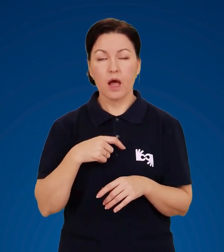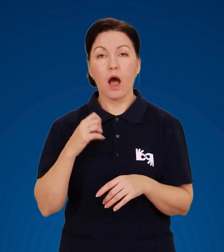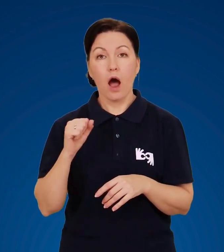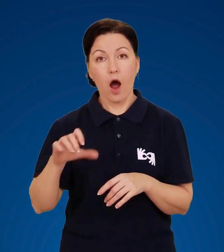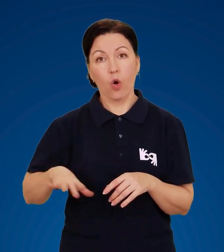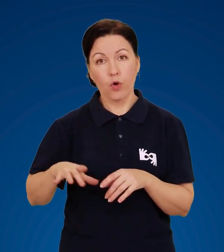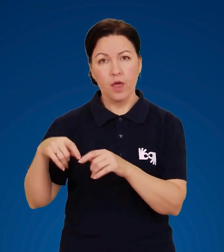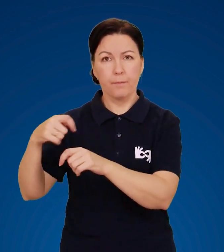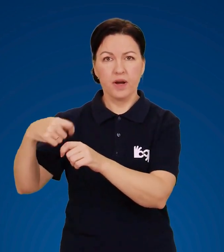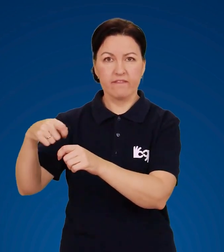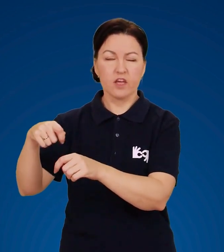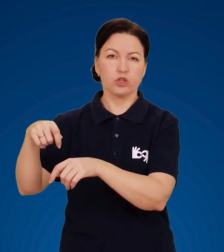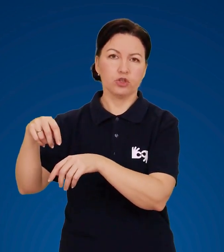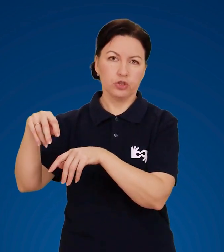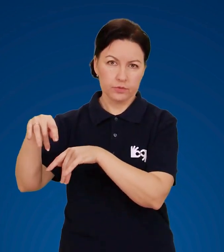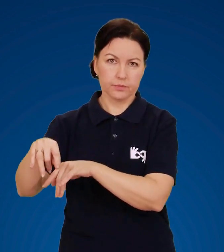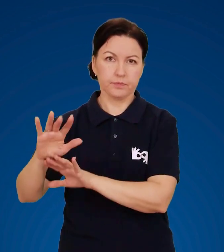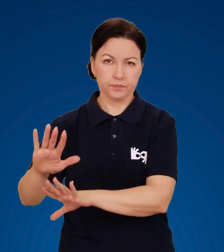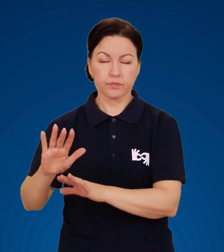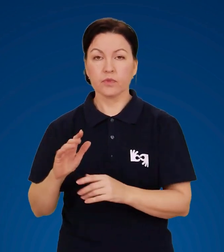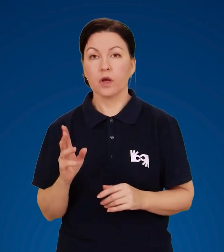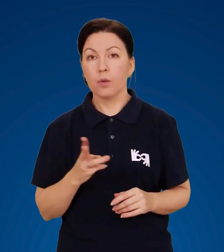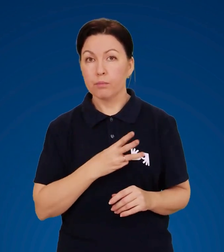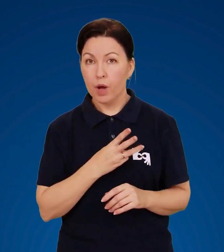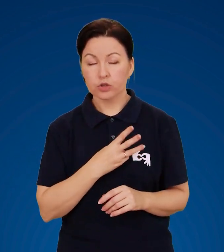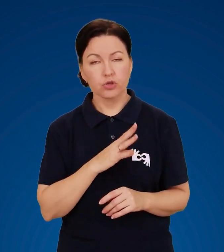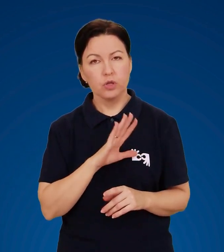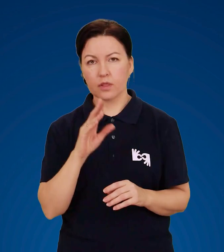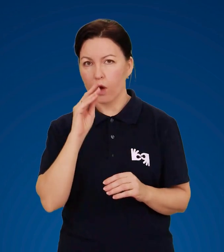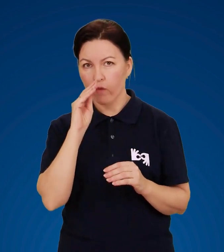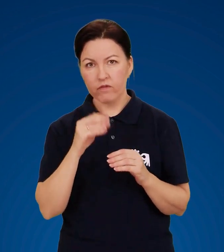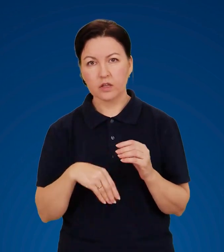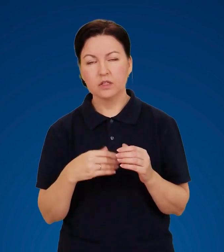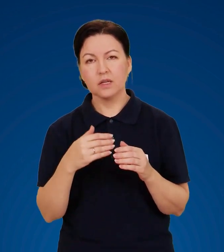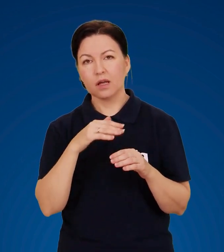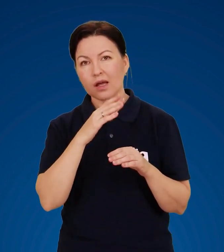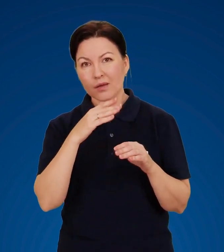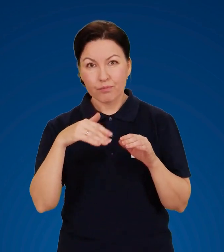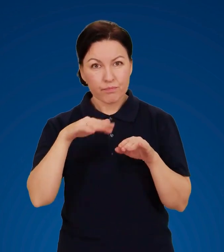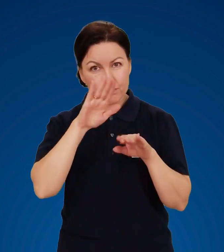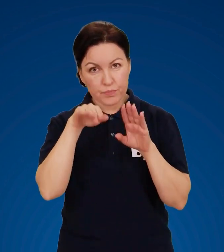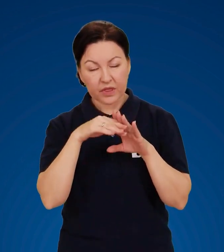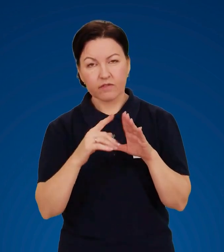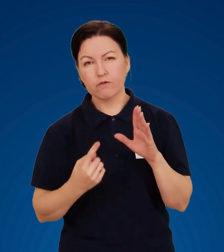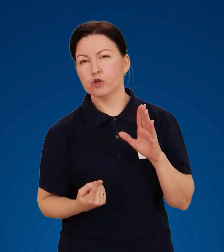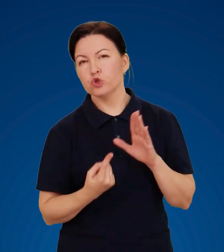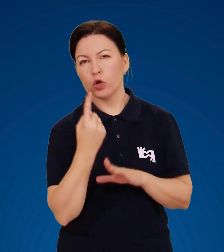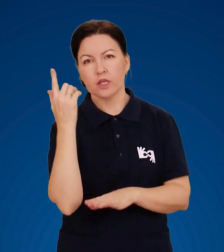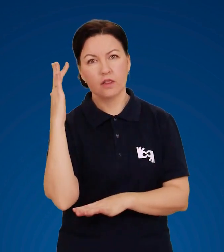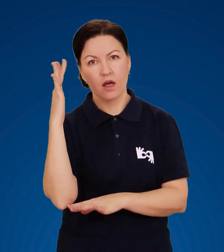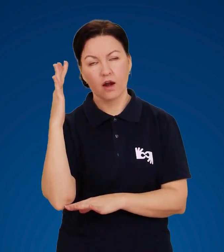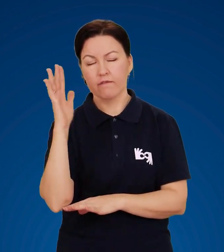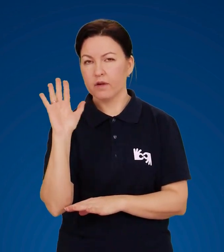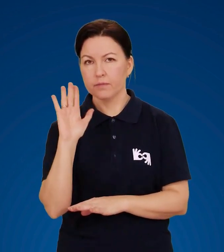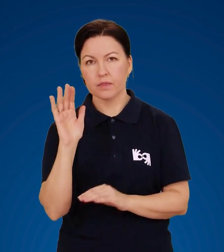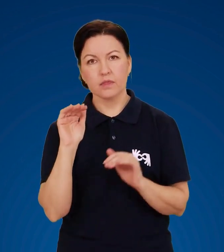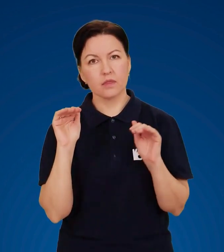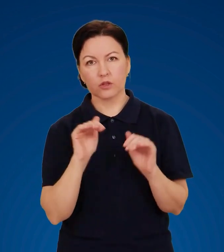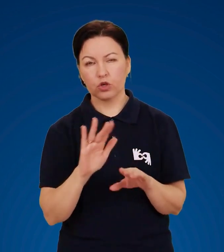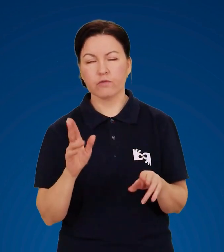себе, а коня прив'яжіть. Бажано не ховатися під високими деревами і не